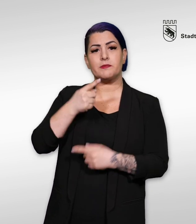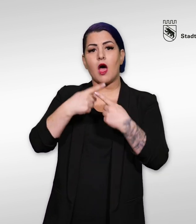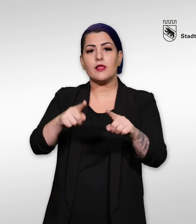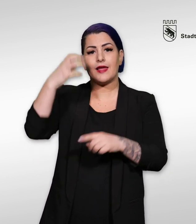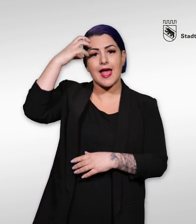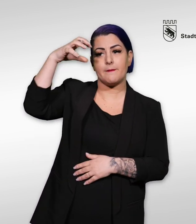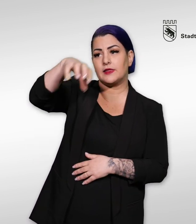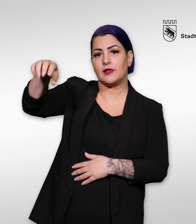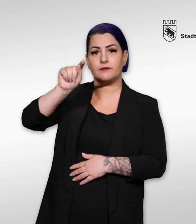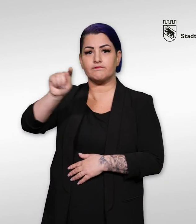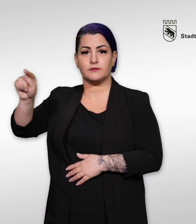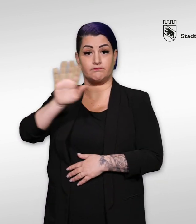Ämtern über Ihre Situation sprechen.